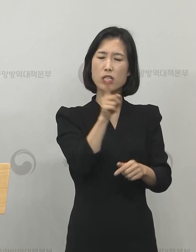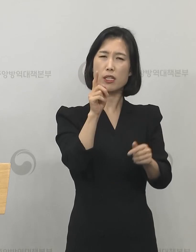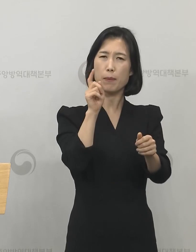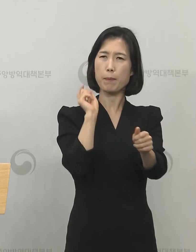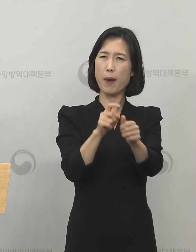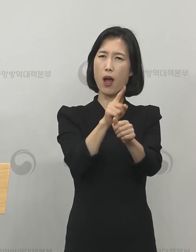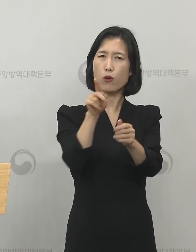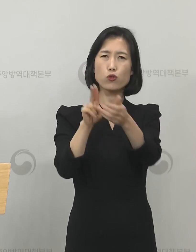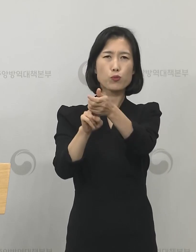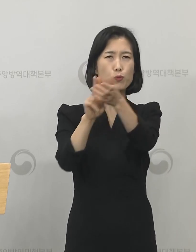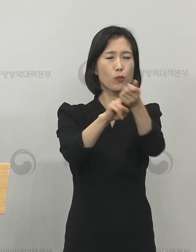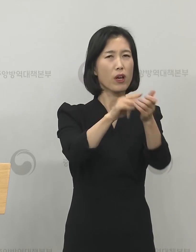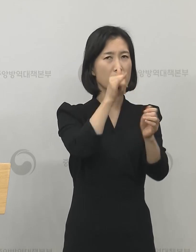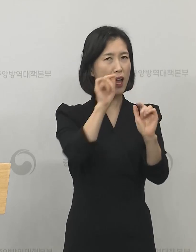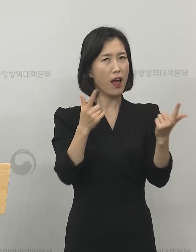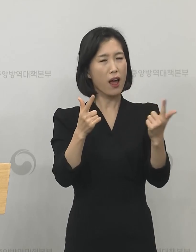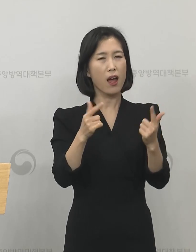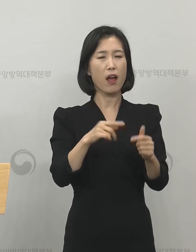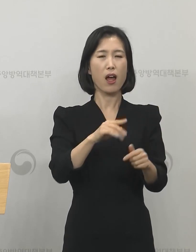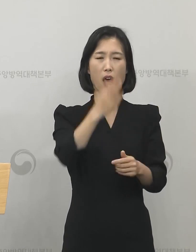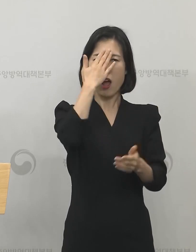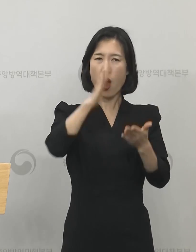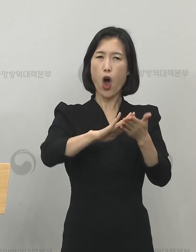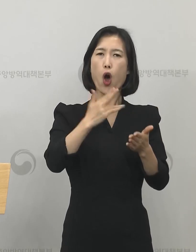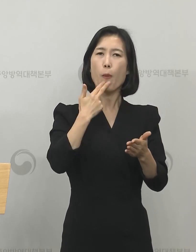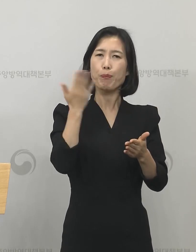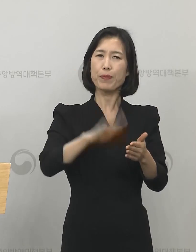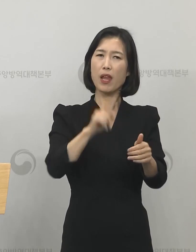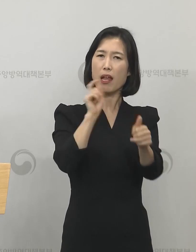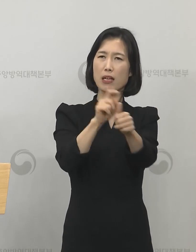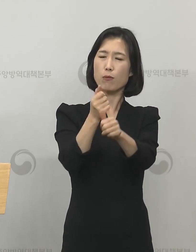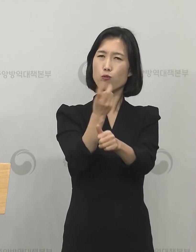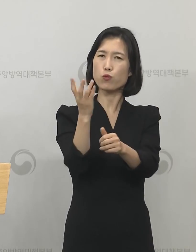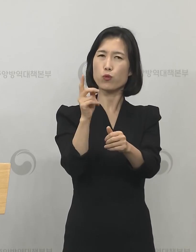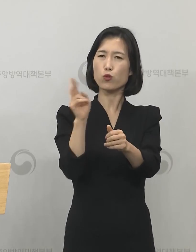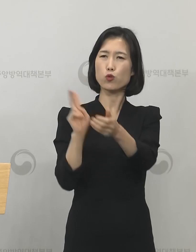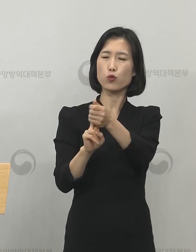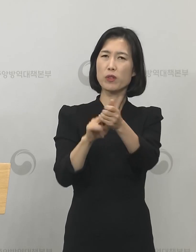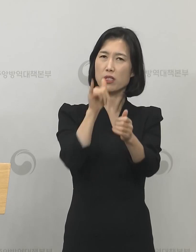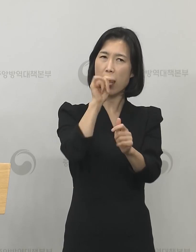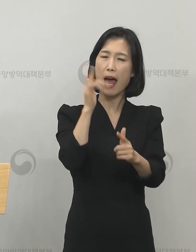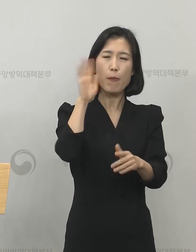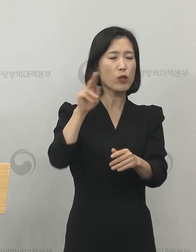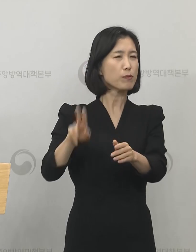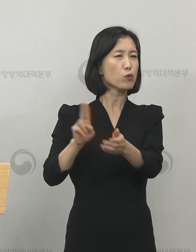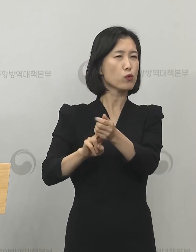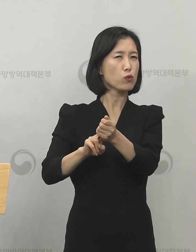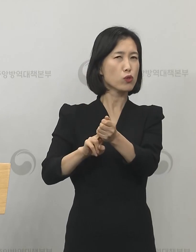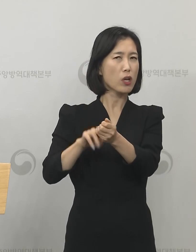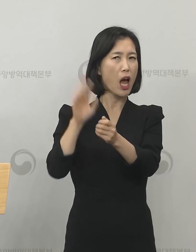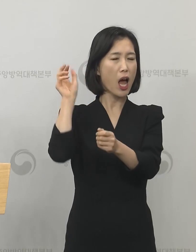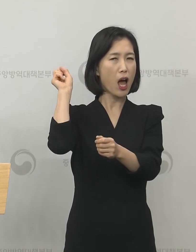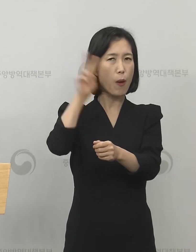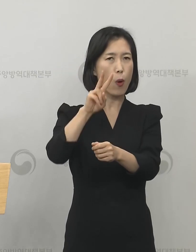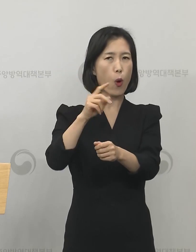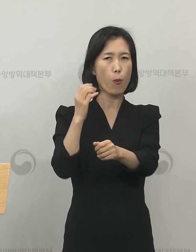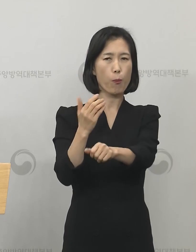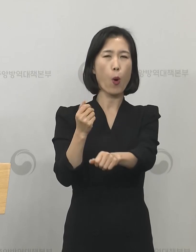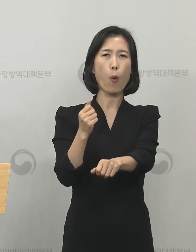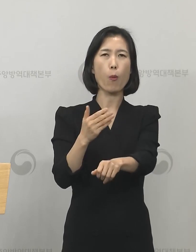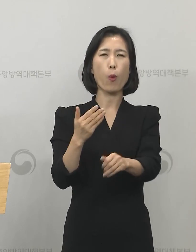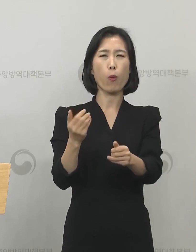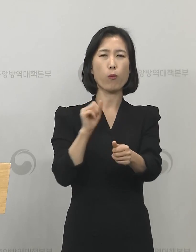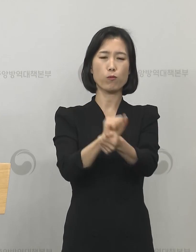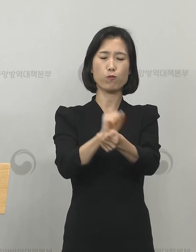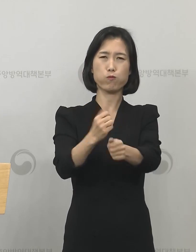무증상, 경증 감염자가 밀접 접촉으로 대규모 유행을 증폭시키지는 않을지 어르신,